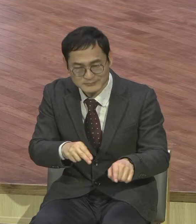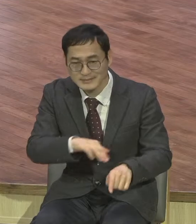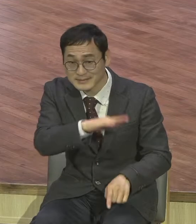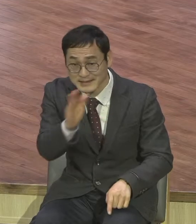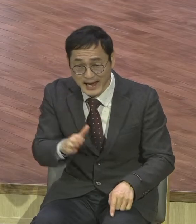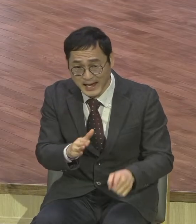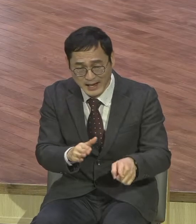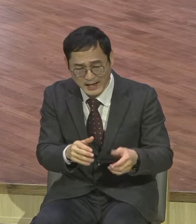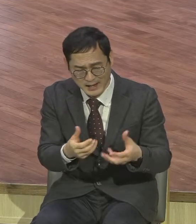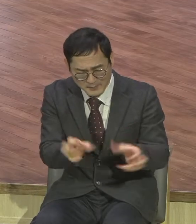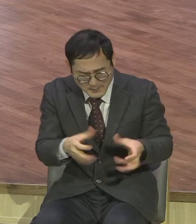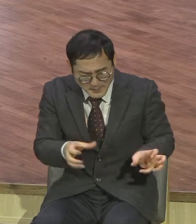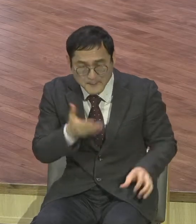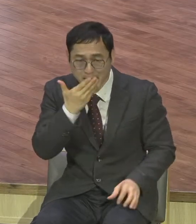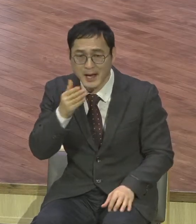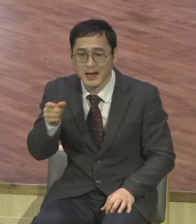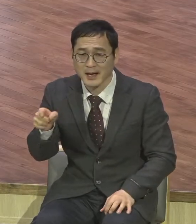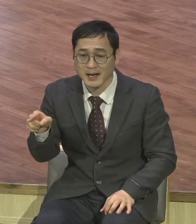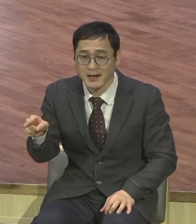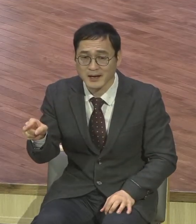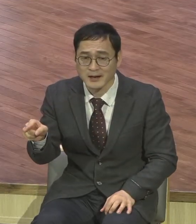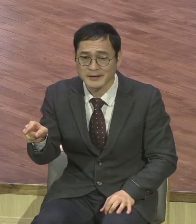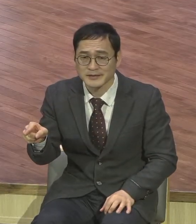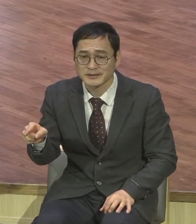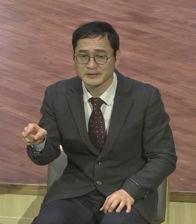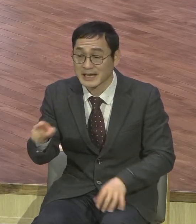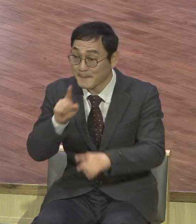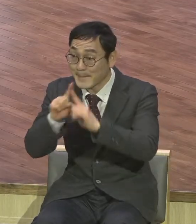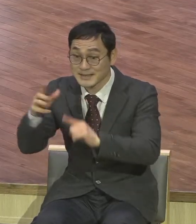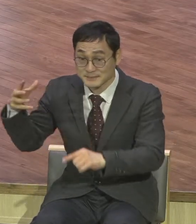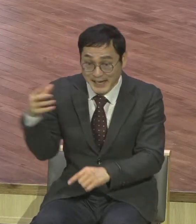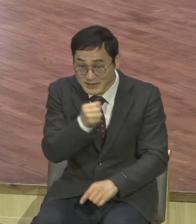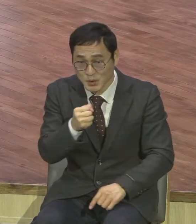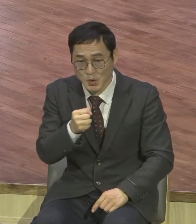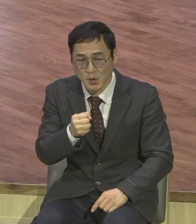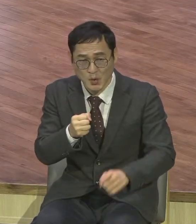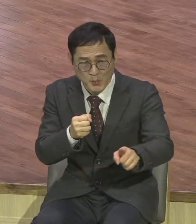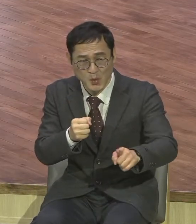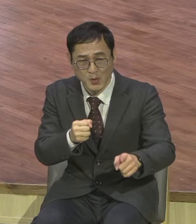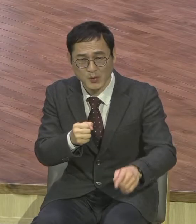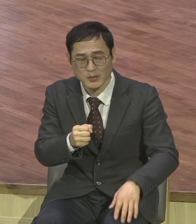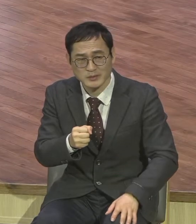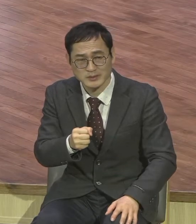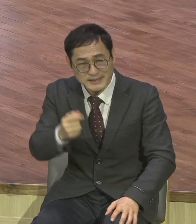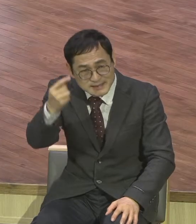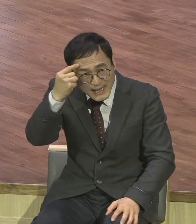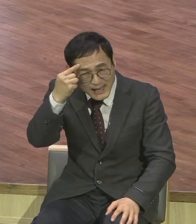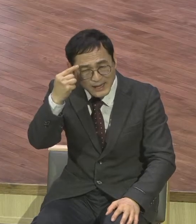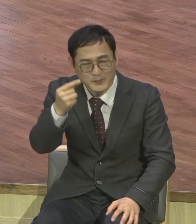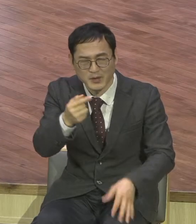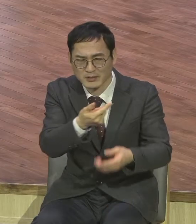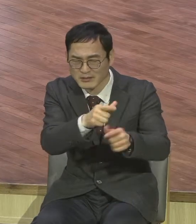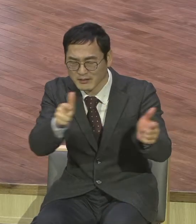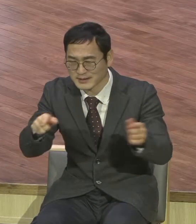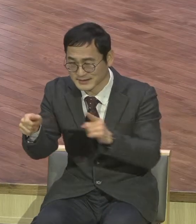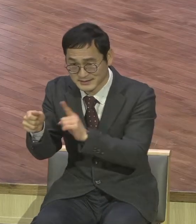말씀이 여러분을 장악해버리면 여러분의 모든 판단하는 것, 생각하는 것, 행동하는 것, 모든